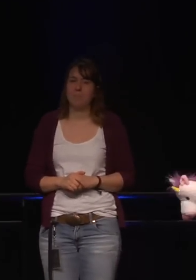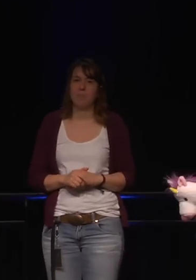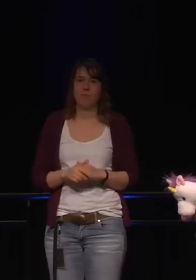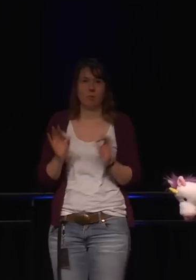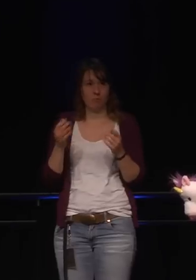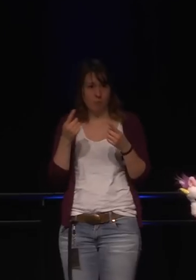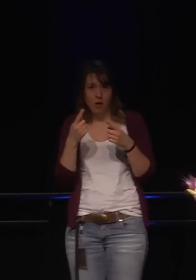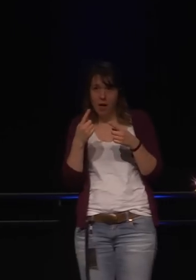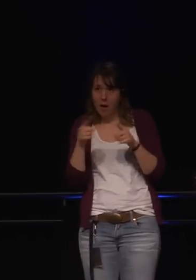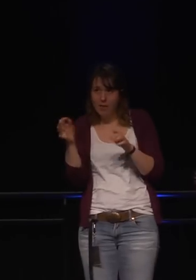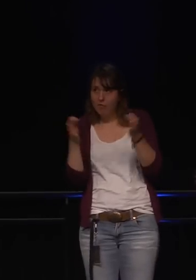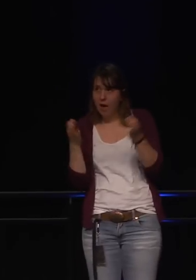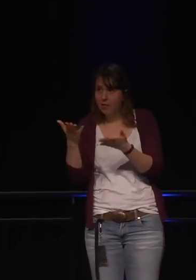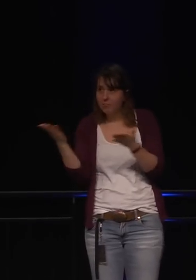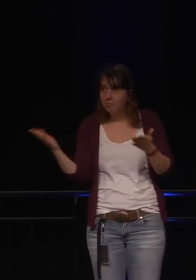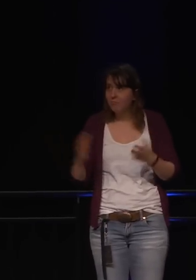Irgendwelche anderen Fragen?